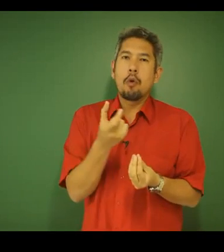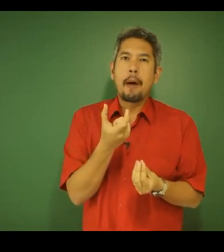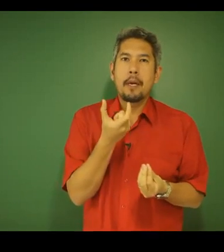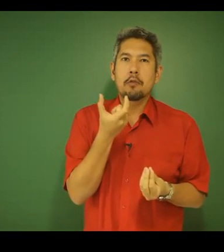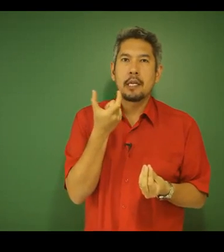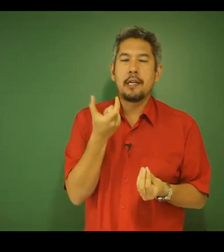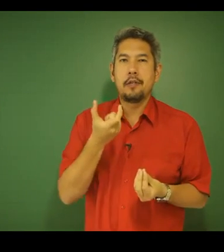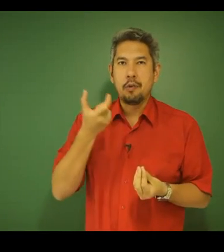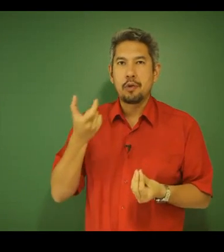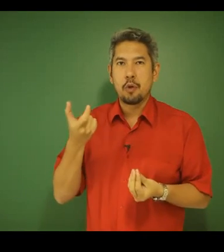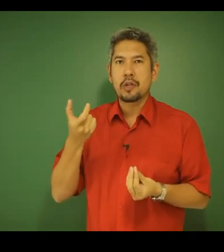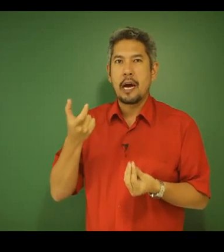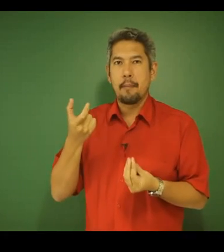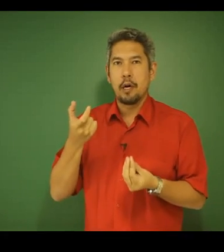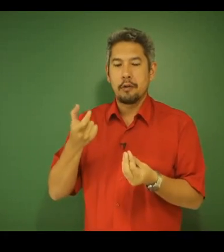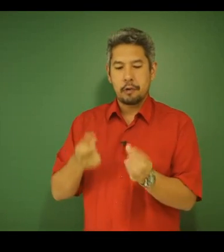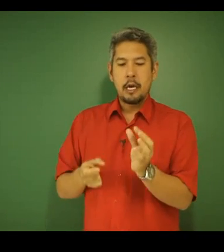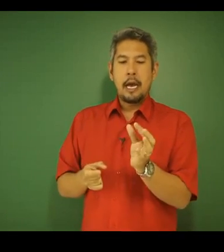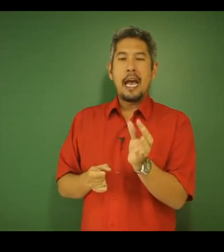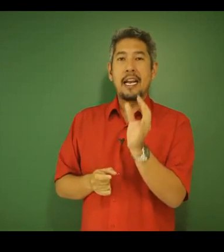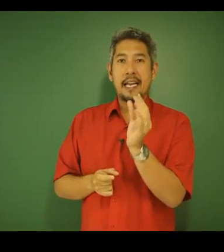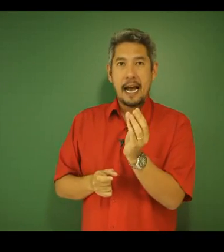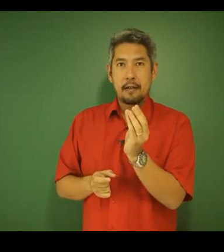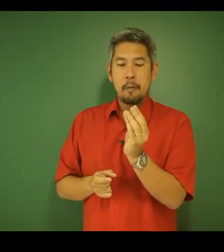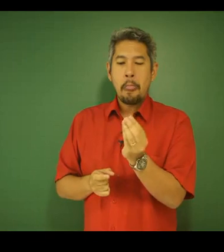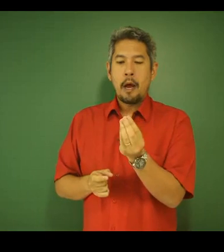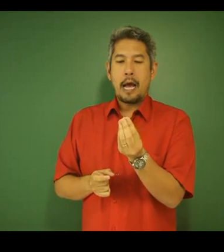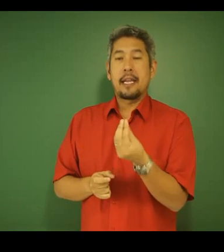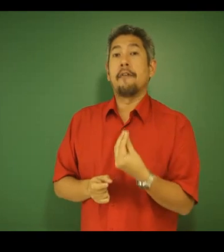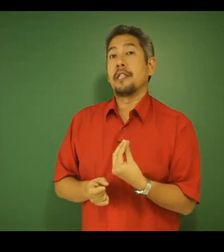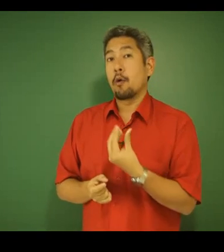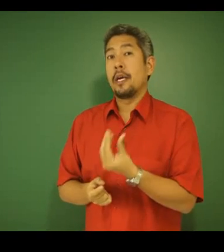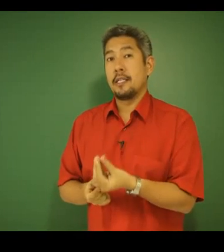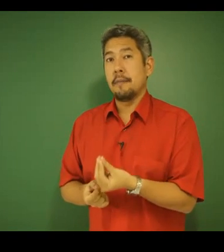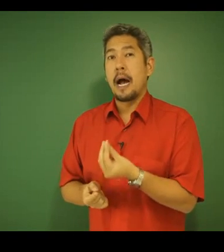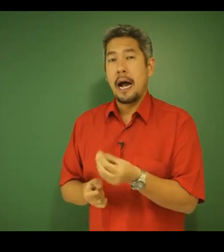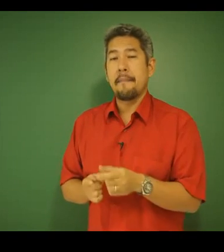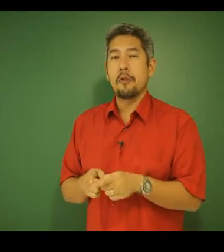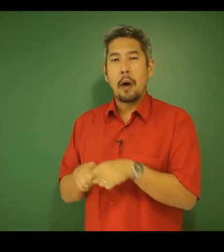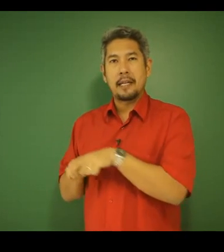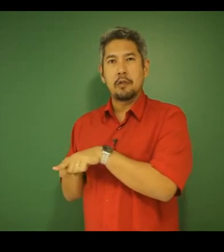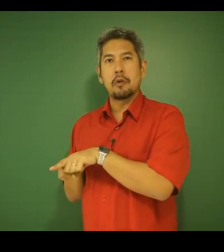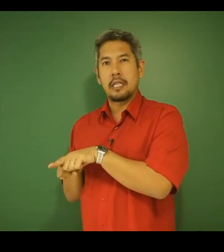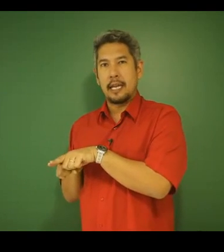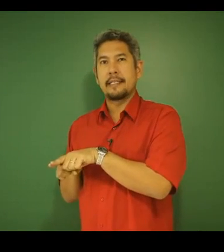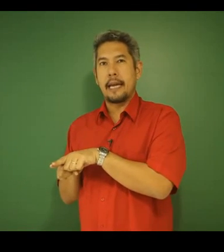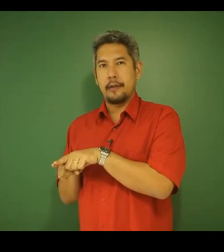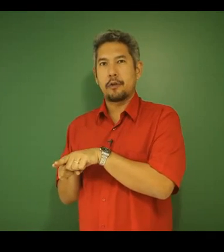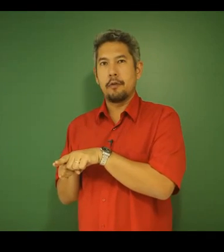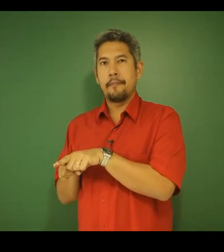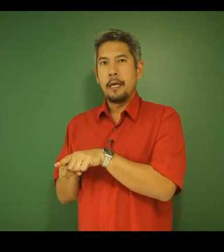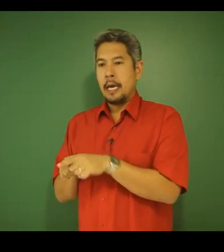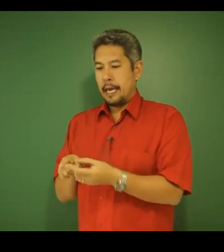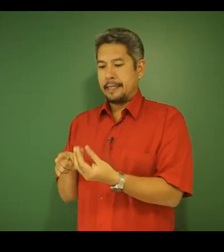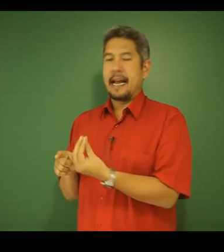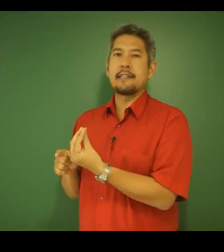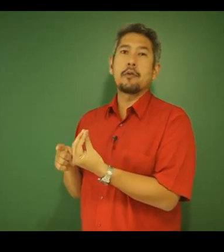grupamento acetil de dois carbonos é ligado, através da coenzima A, no ácido oxalacético. Esse ácido